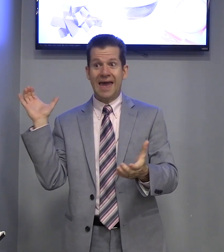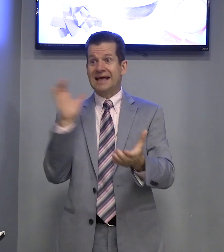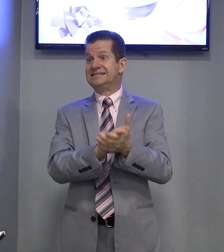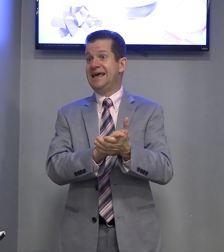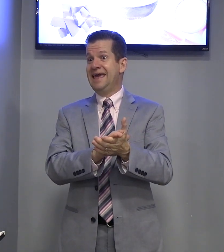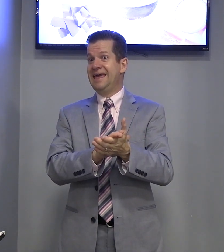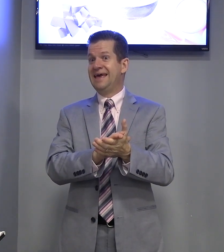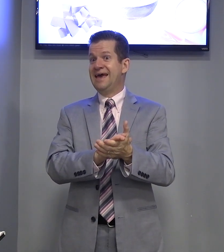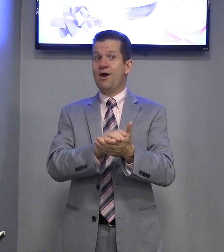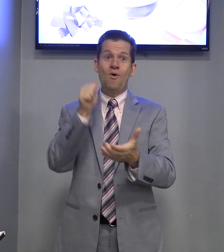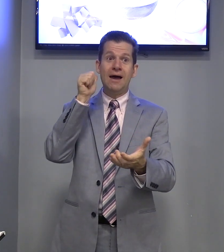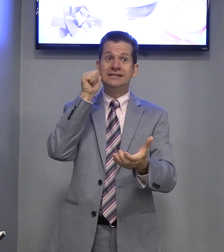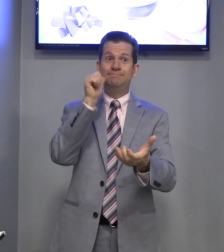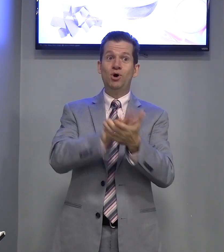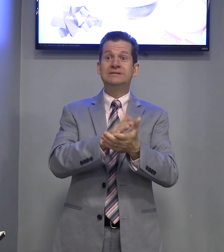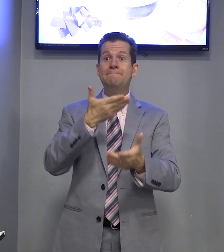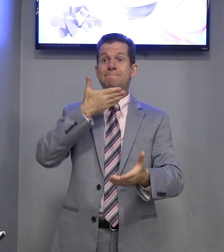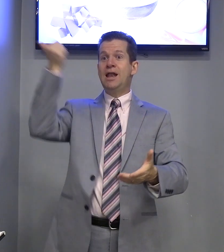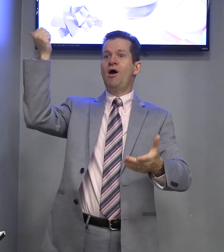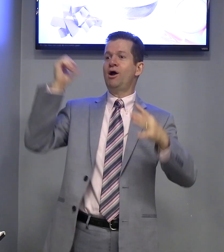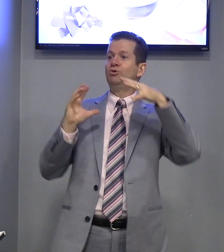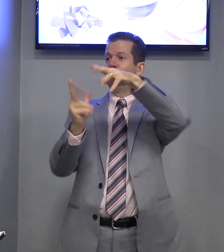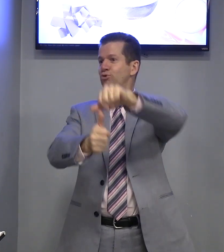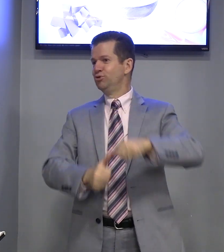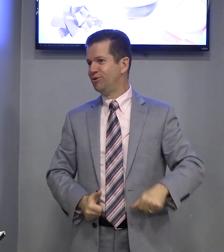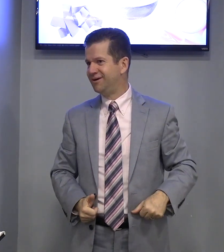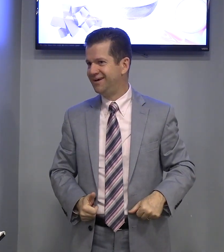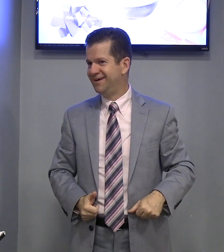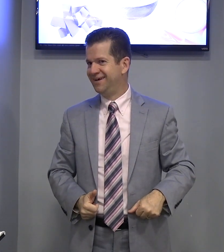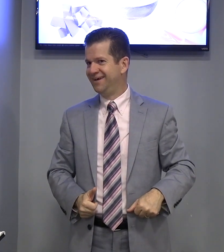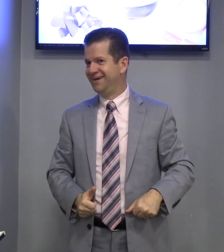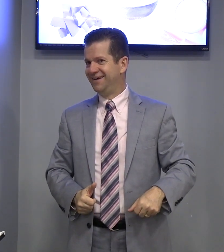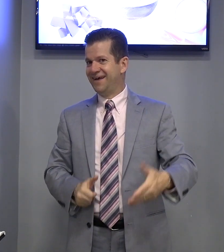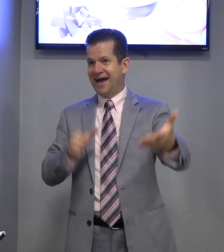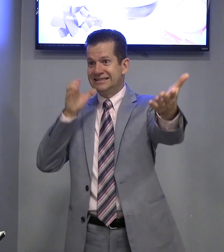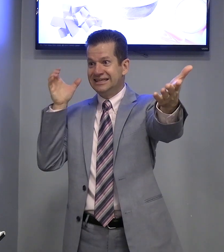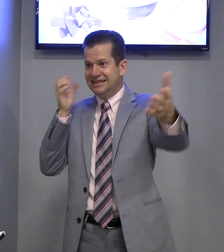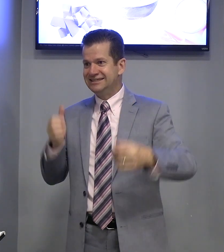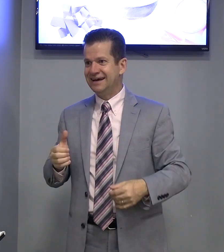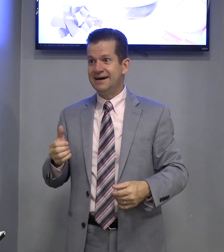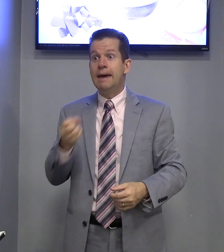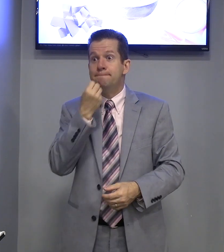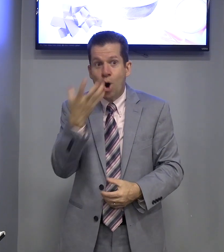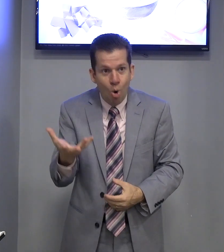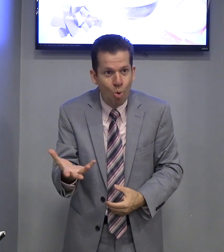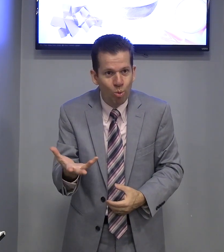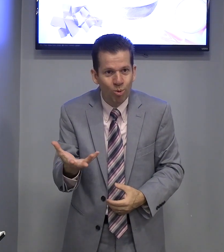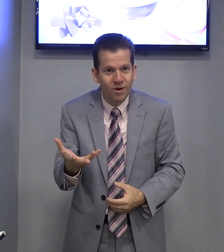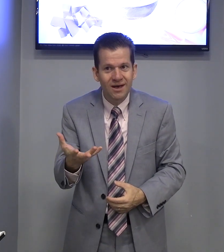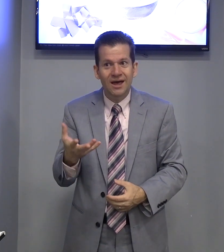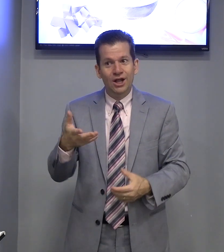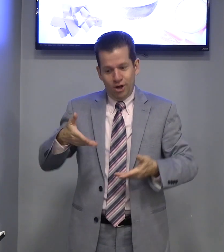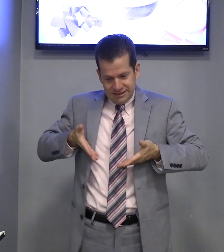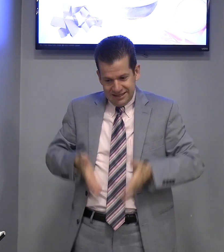casei com a esposa melhor do mundo. A Cíntia, é bom. Nós